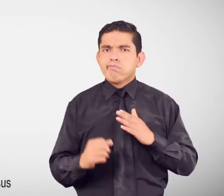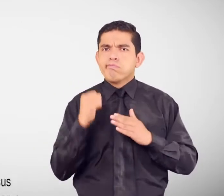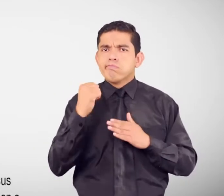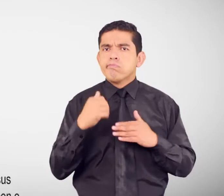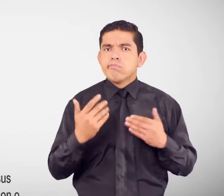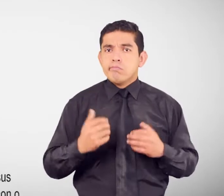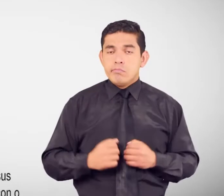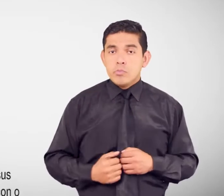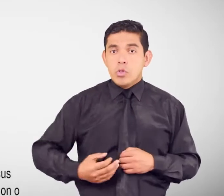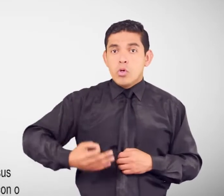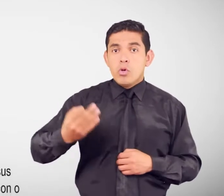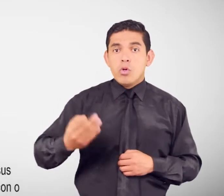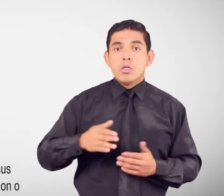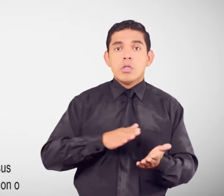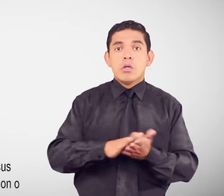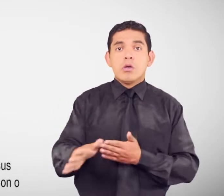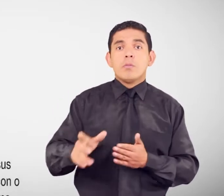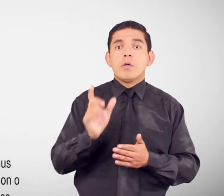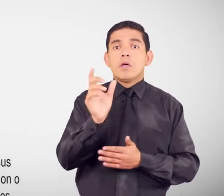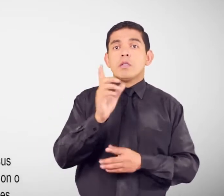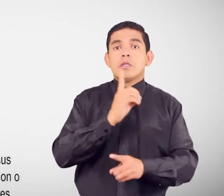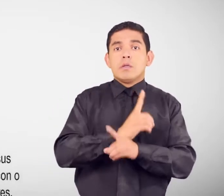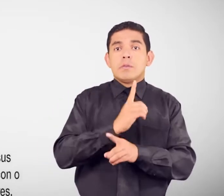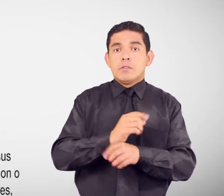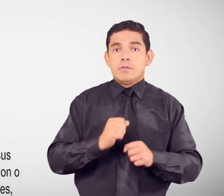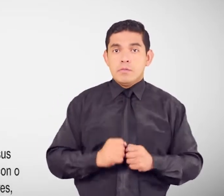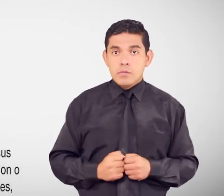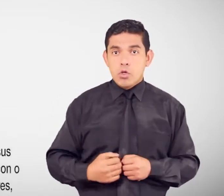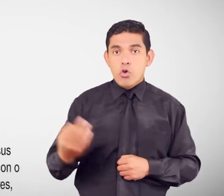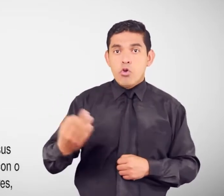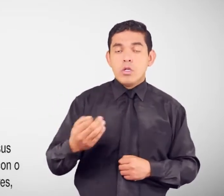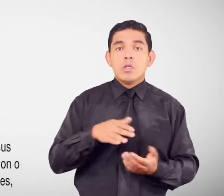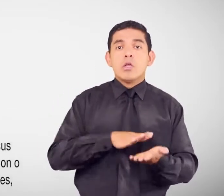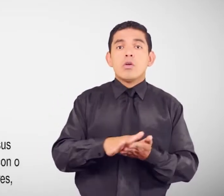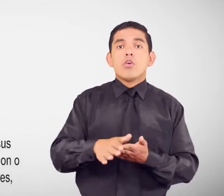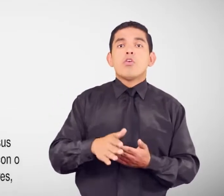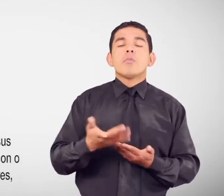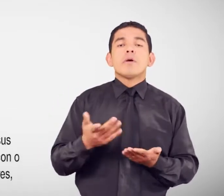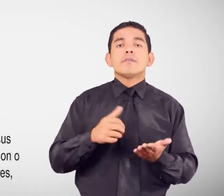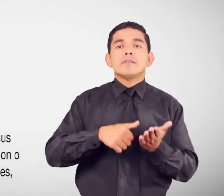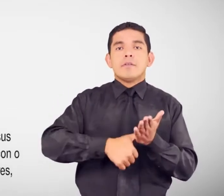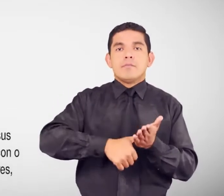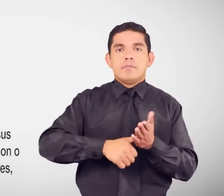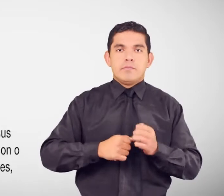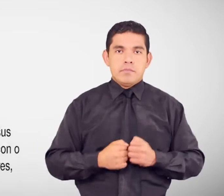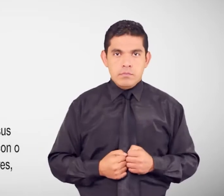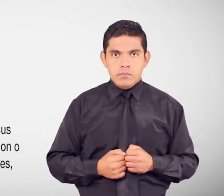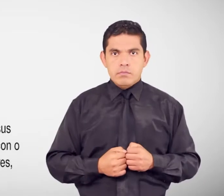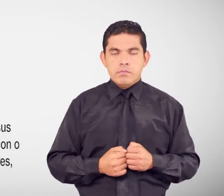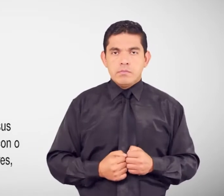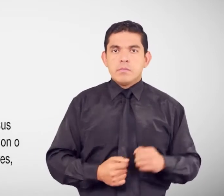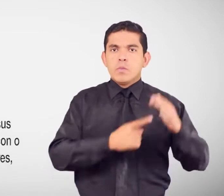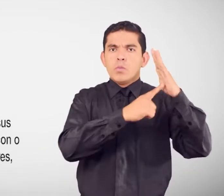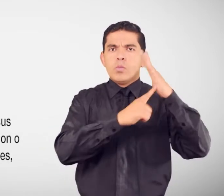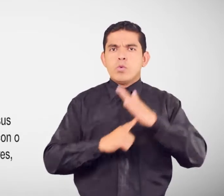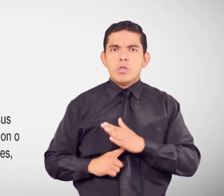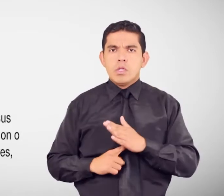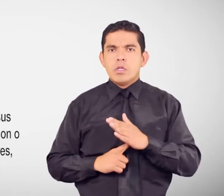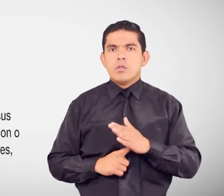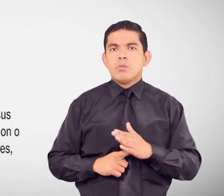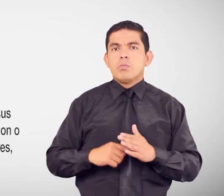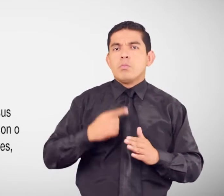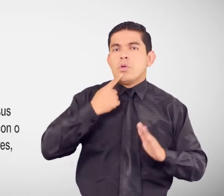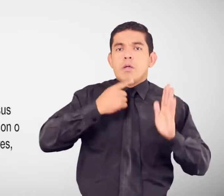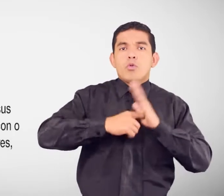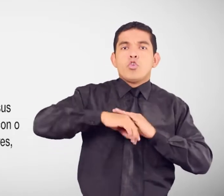discapacidad Original y copia Color de la cédula Vulneración Robo O hurto Cuando se despoja A una